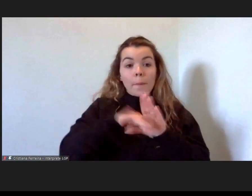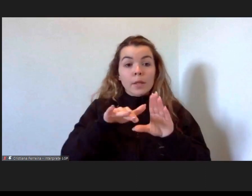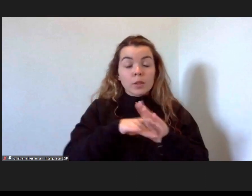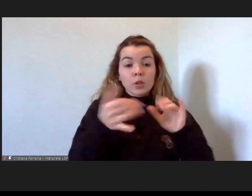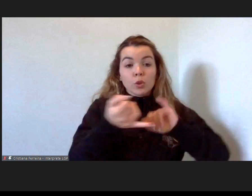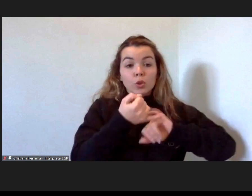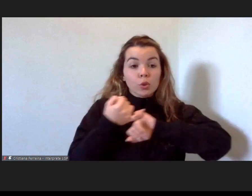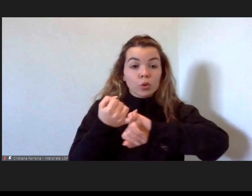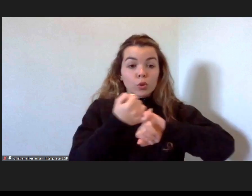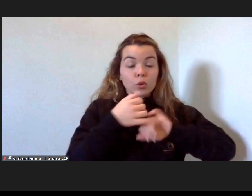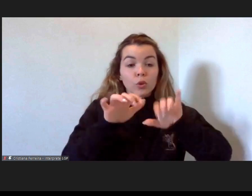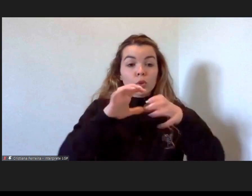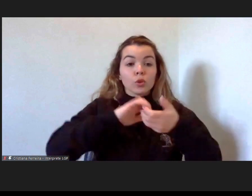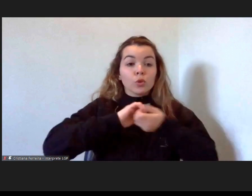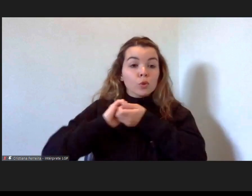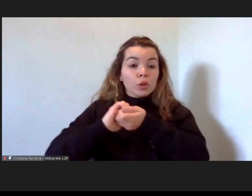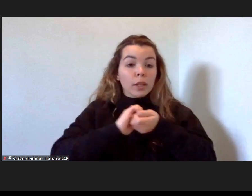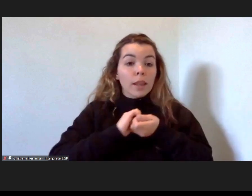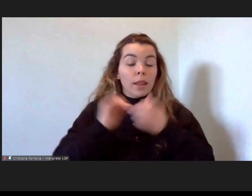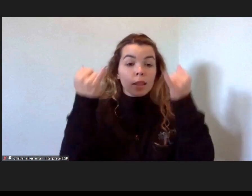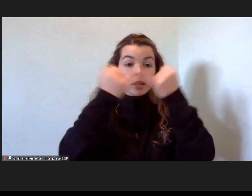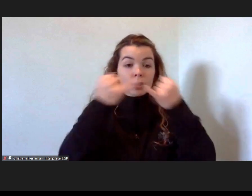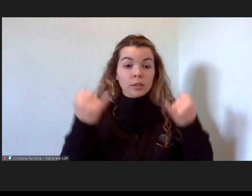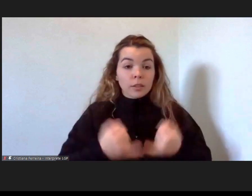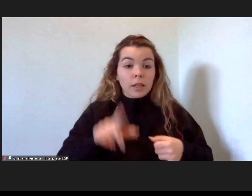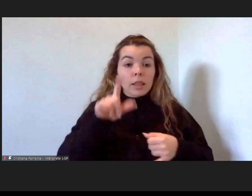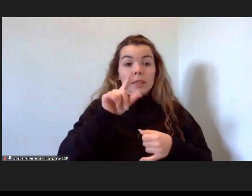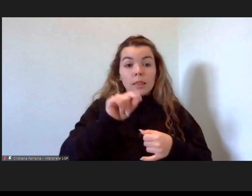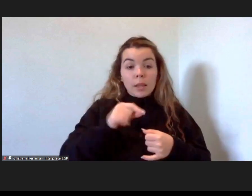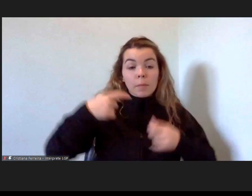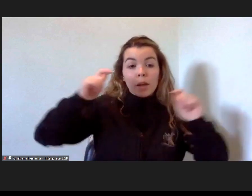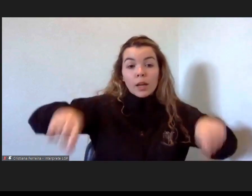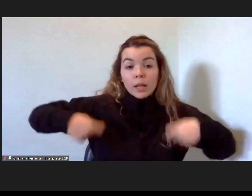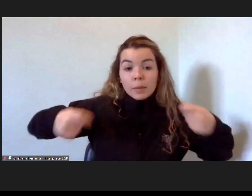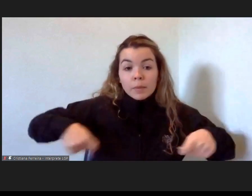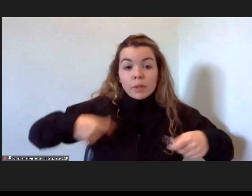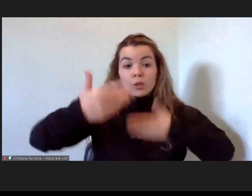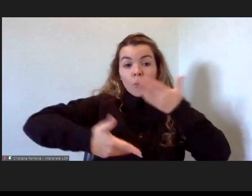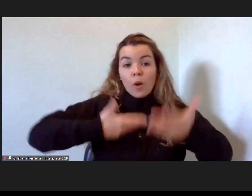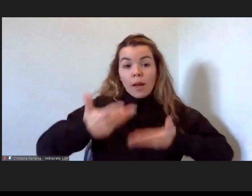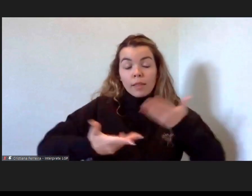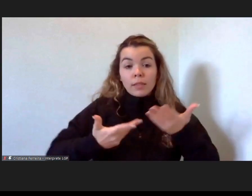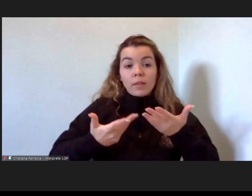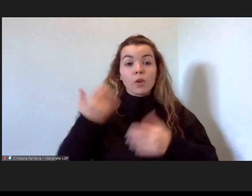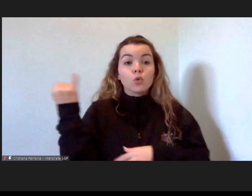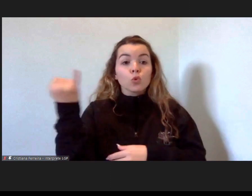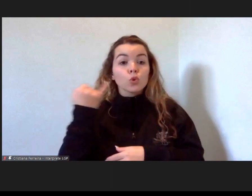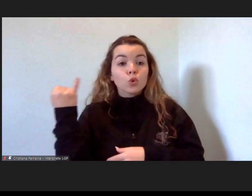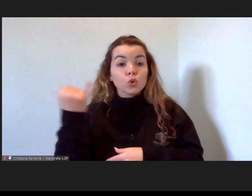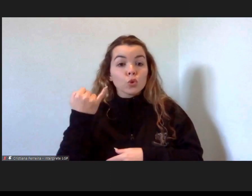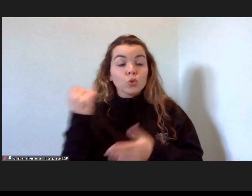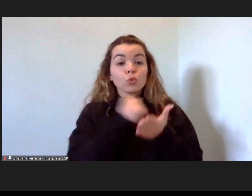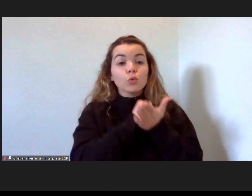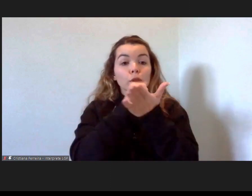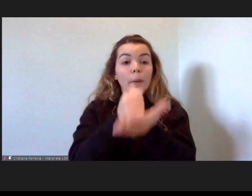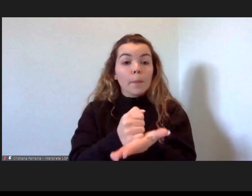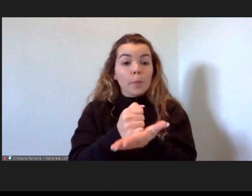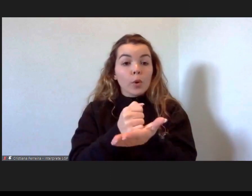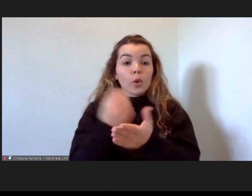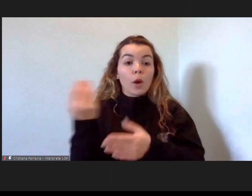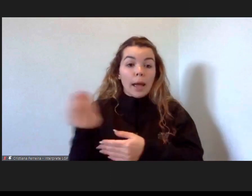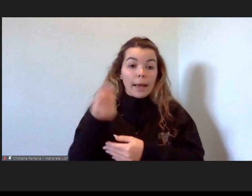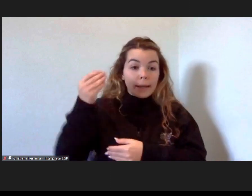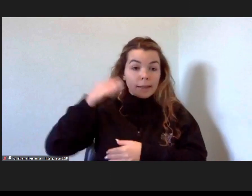Solidariedade Internacional, do Grupo de Intervenção e Realização Ativa e do Instituto de Apoio à